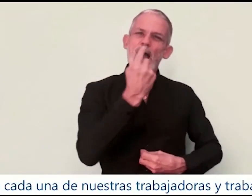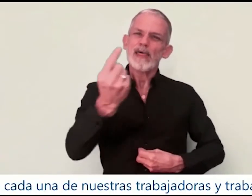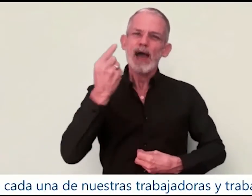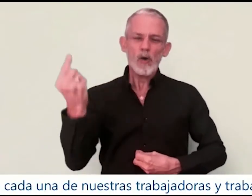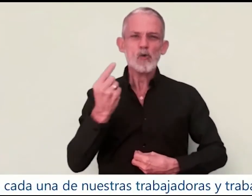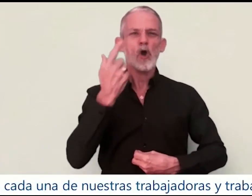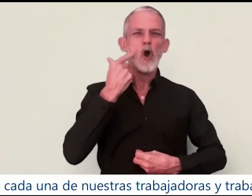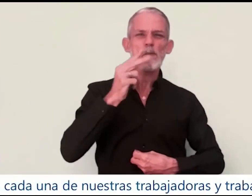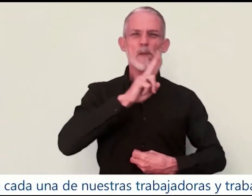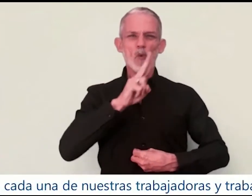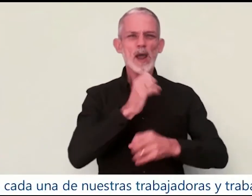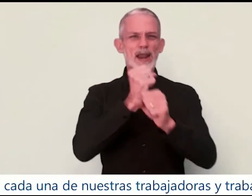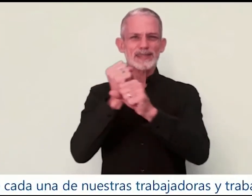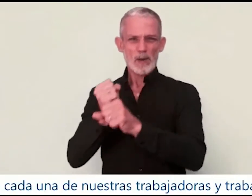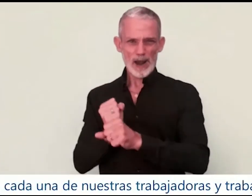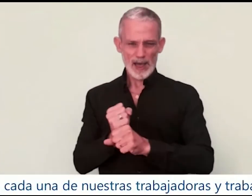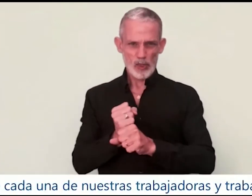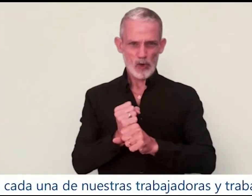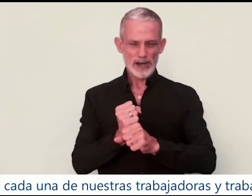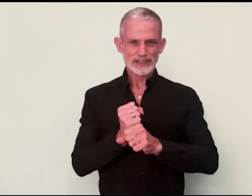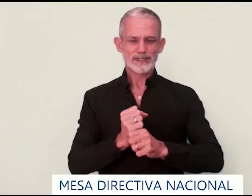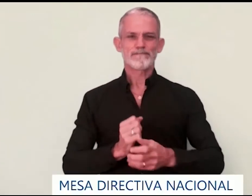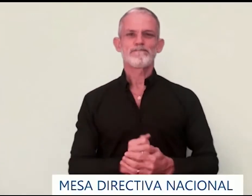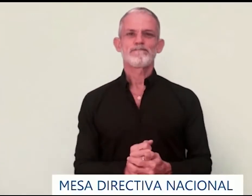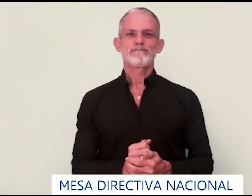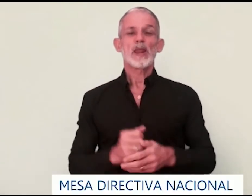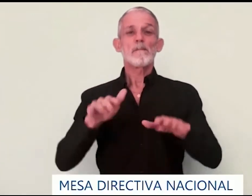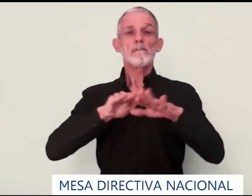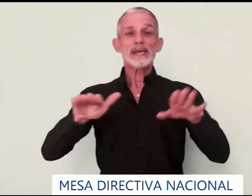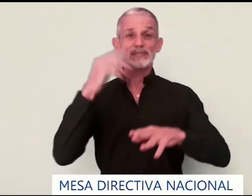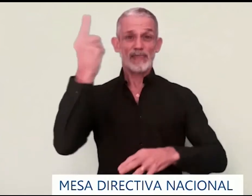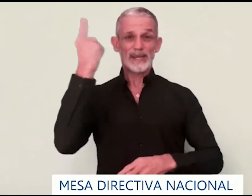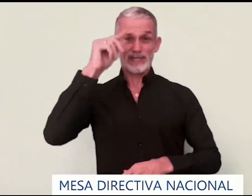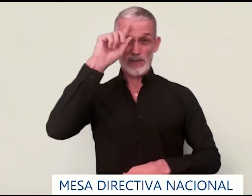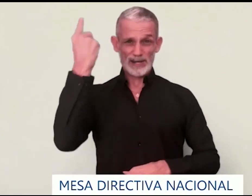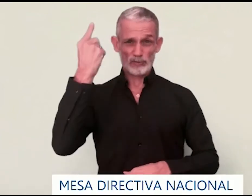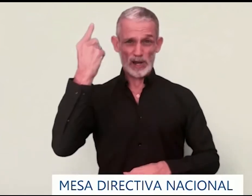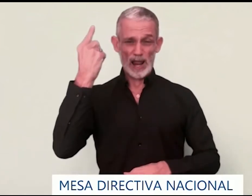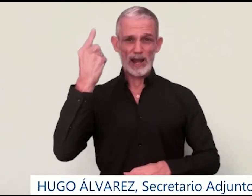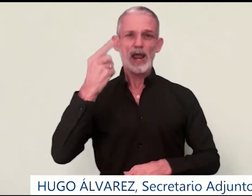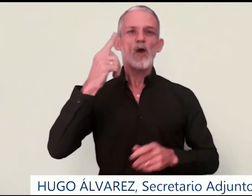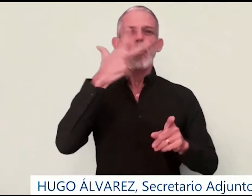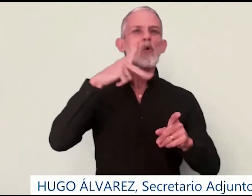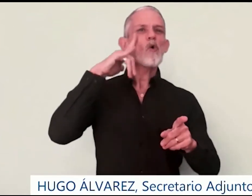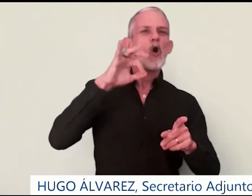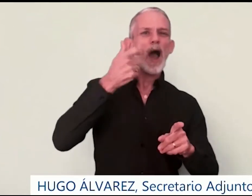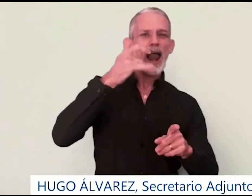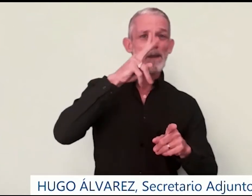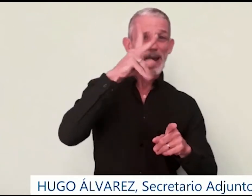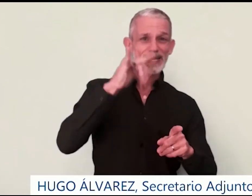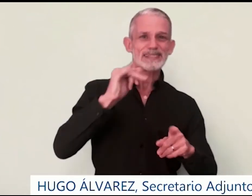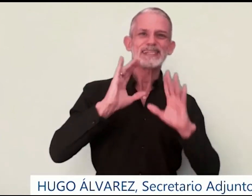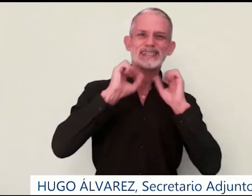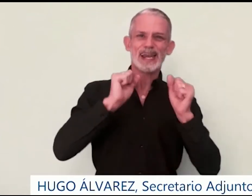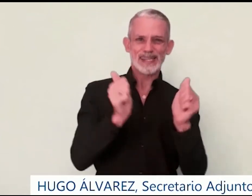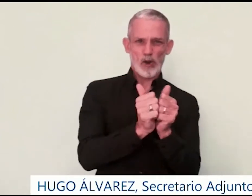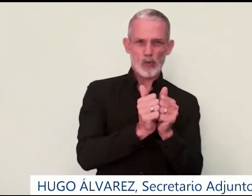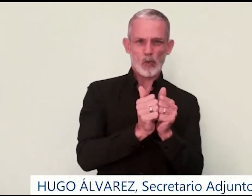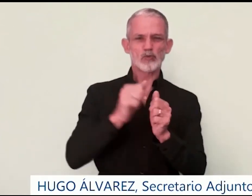trabajadoras y trabajadores. Mesa Directiva Nacional Hugo Álvarez, Secretario Adjunto Pablo